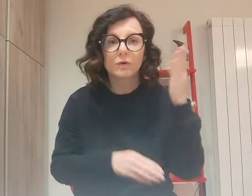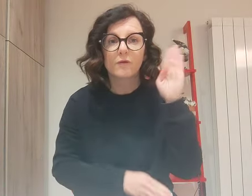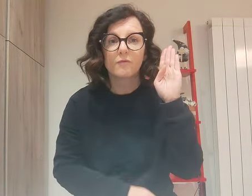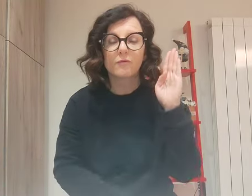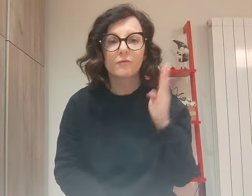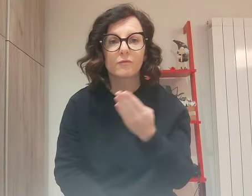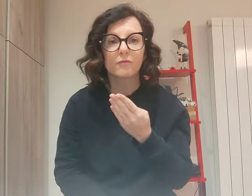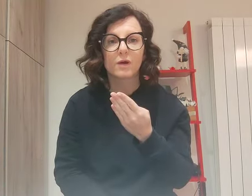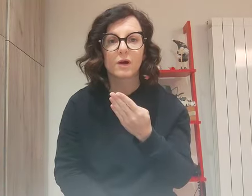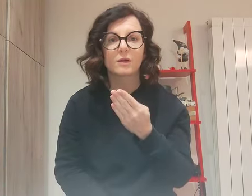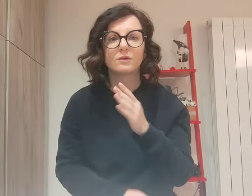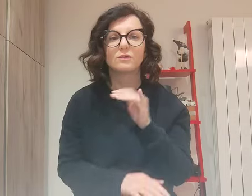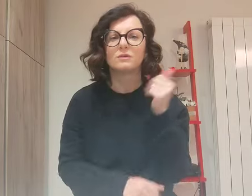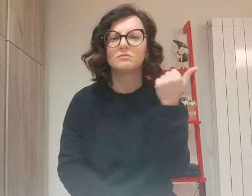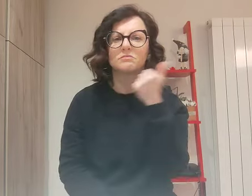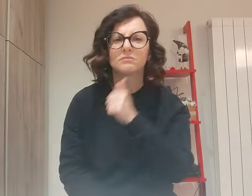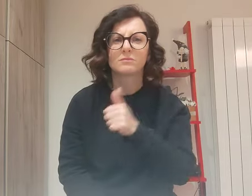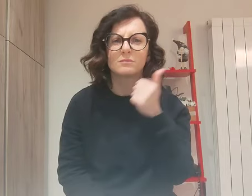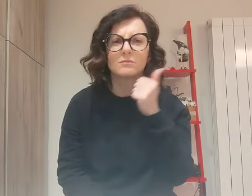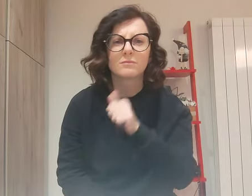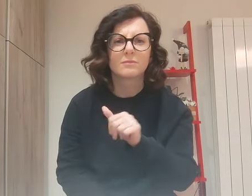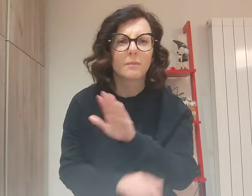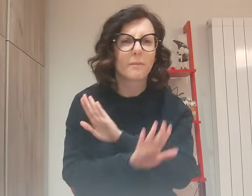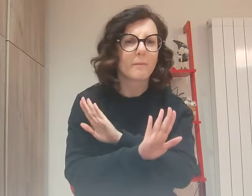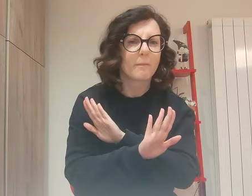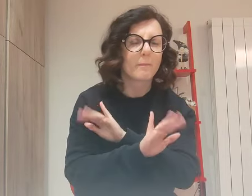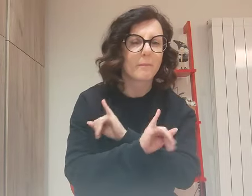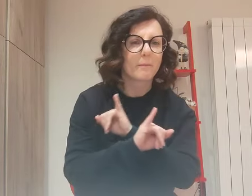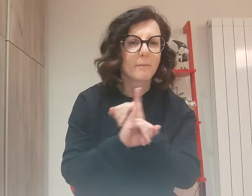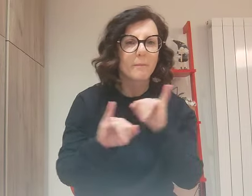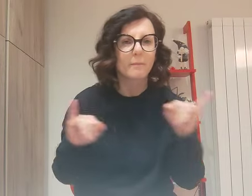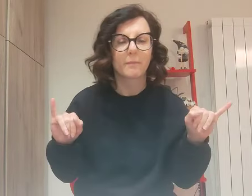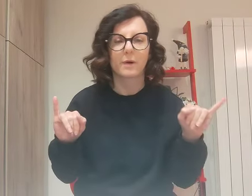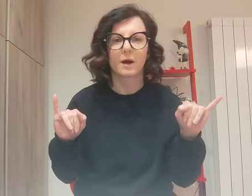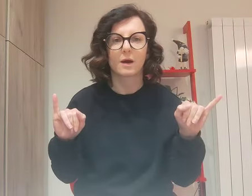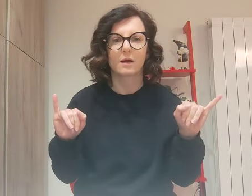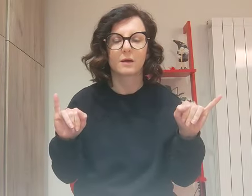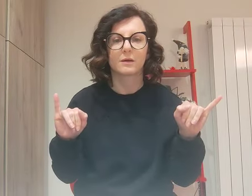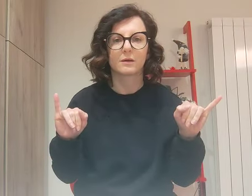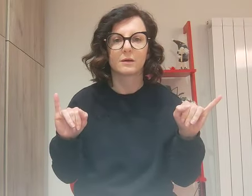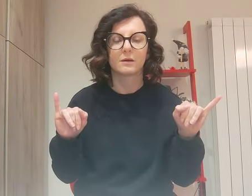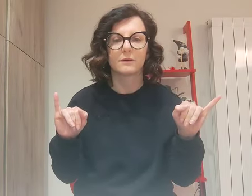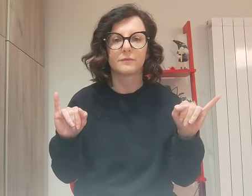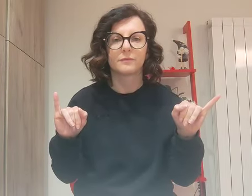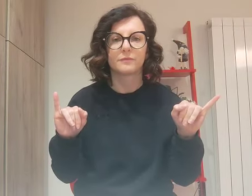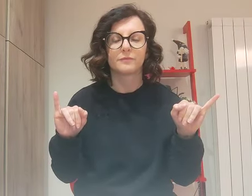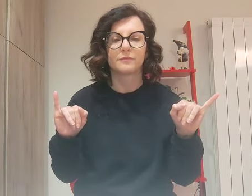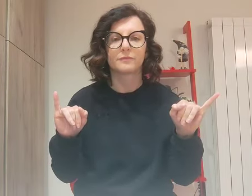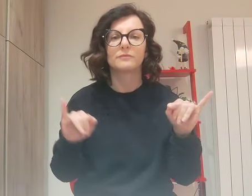adempirai verso il Signore i tuoi giuramenti Ma io vi dico